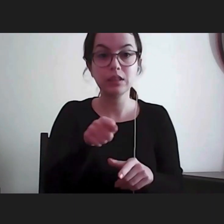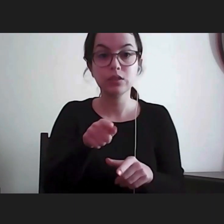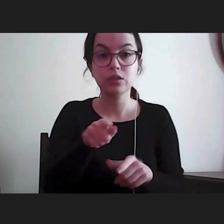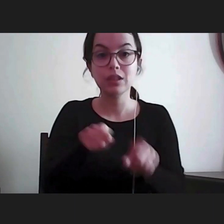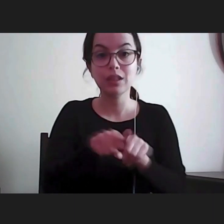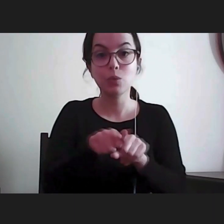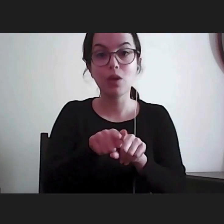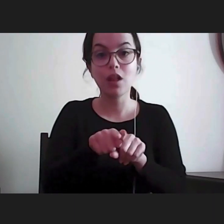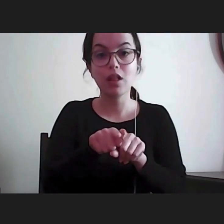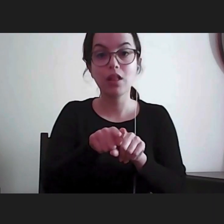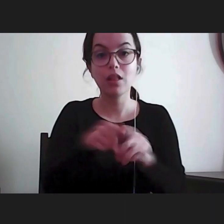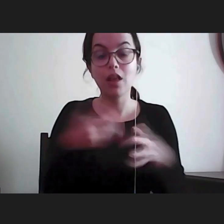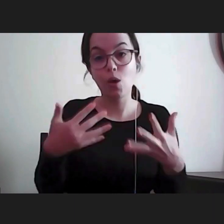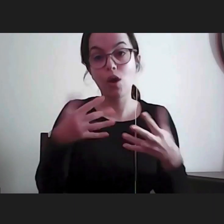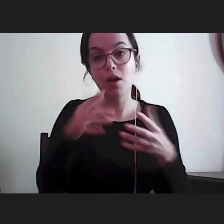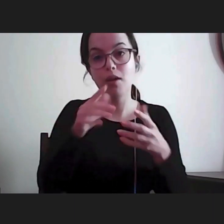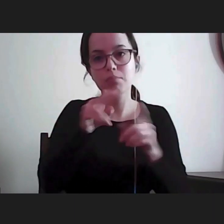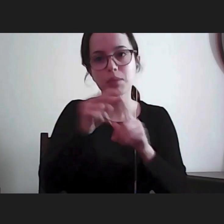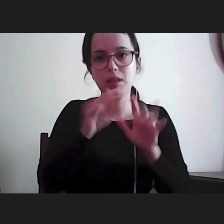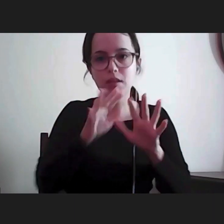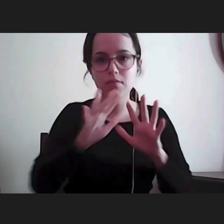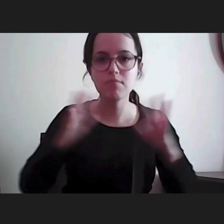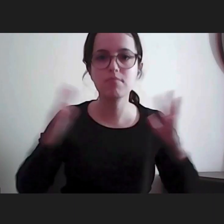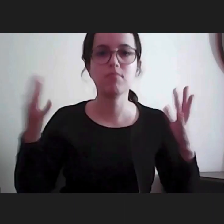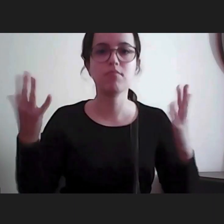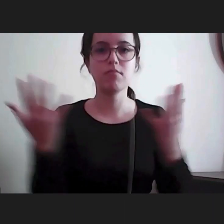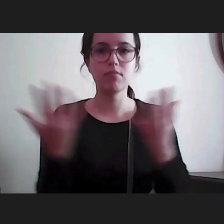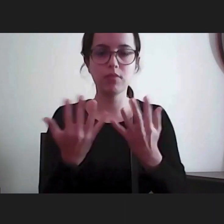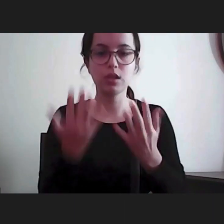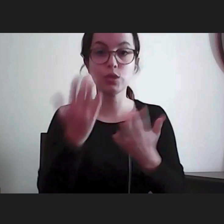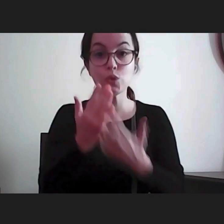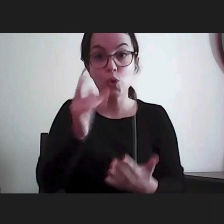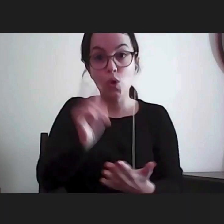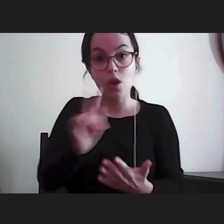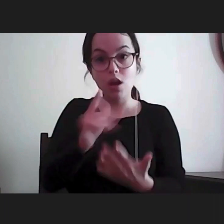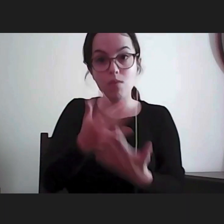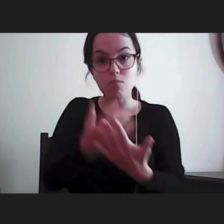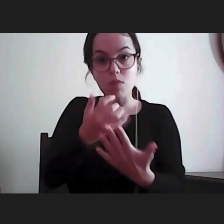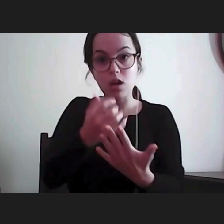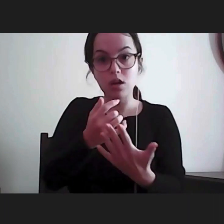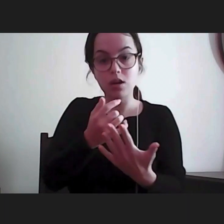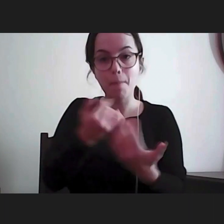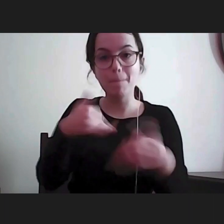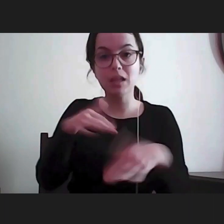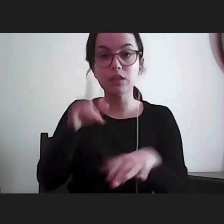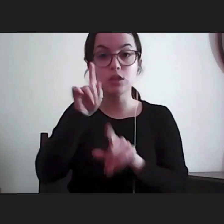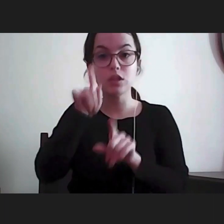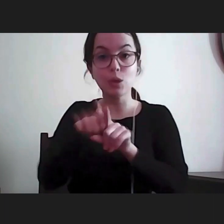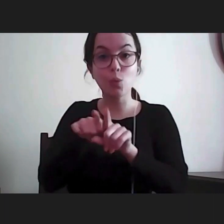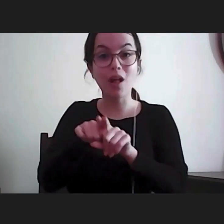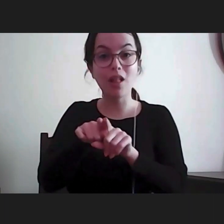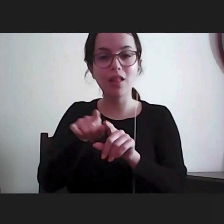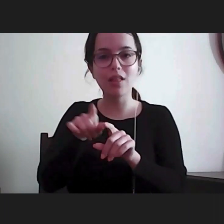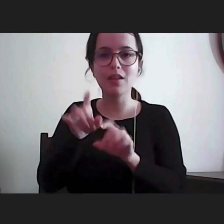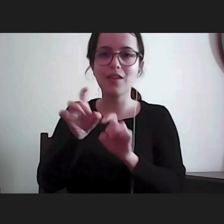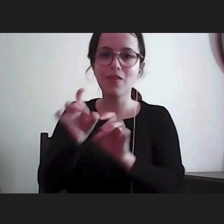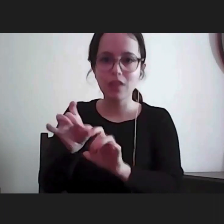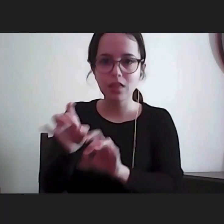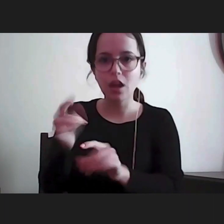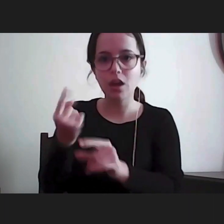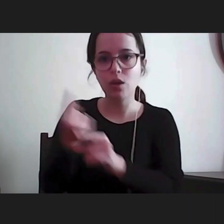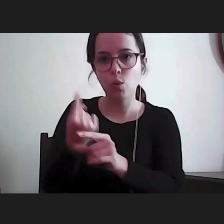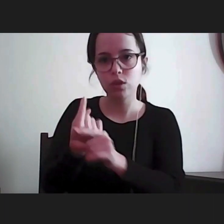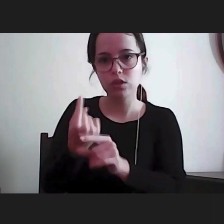abrangente. Por um lado, passou a ser não só reativo, mas preventivo. Hoje em dia, o Provedor de Justiça,